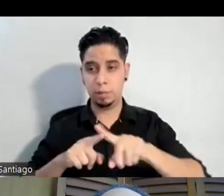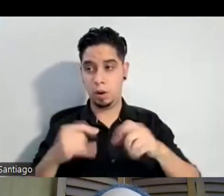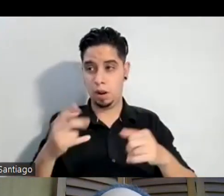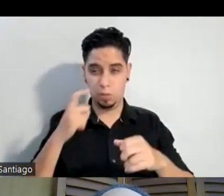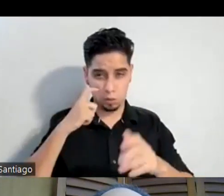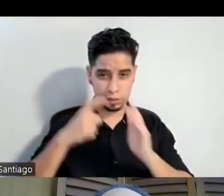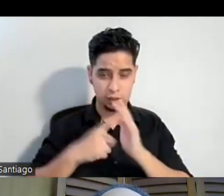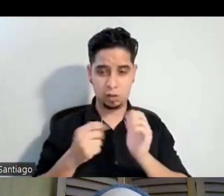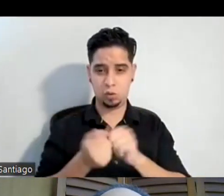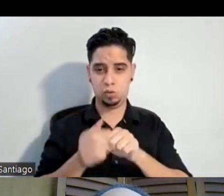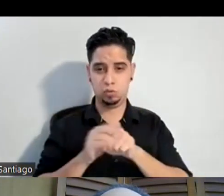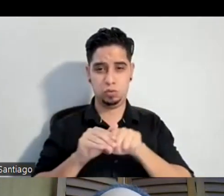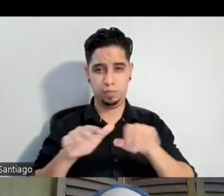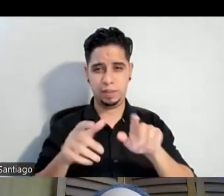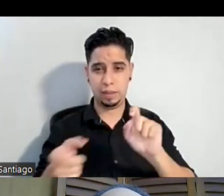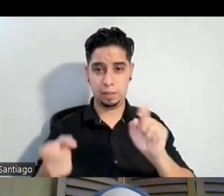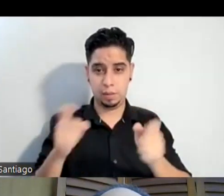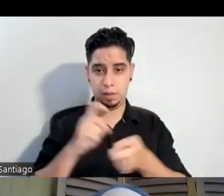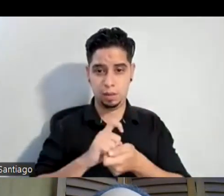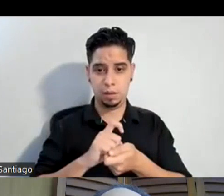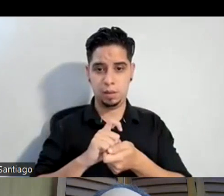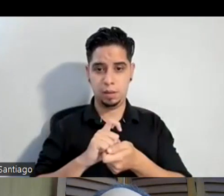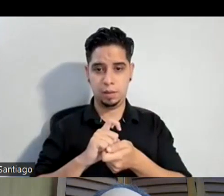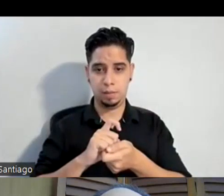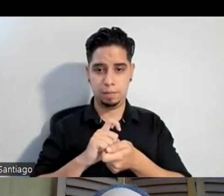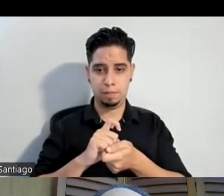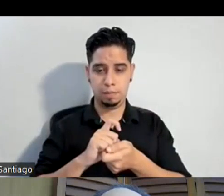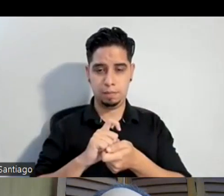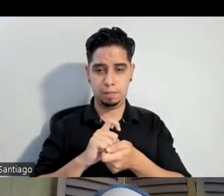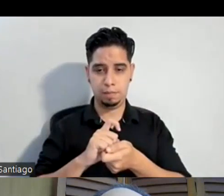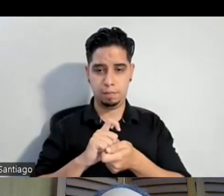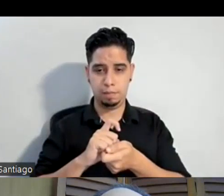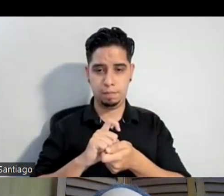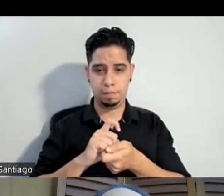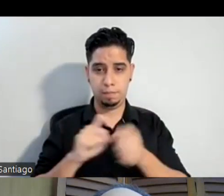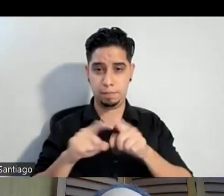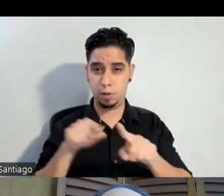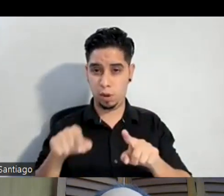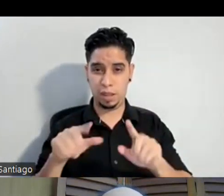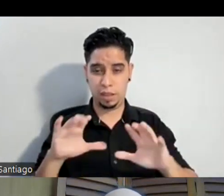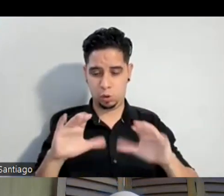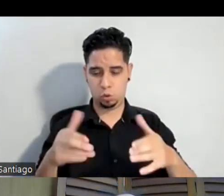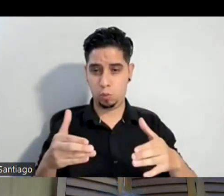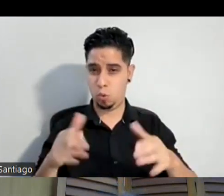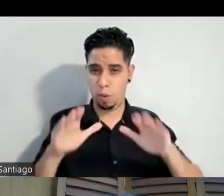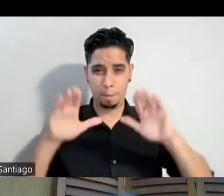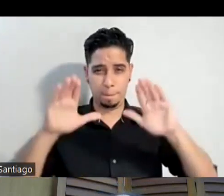modifica pero sin embargo este lenguaje ha sido maravilloso por lo menos conmigo o sea